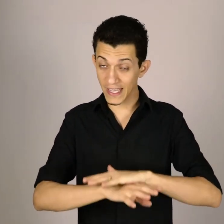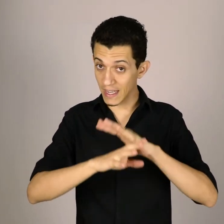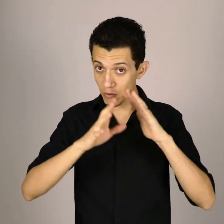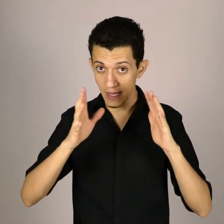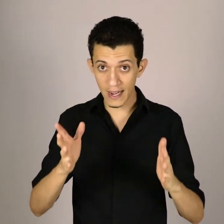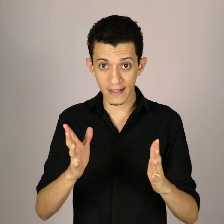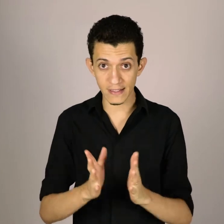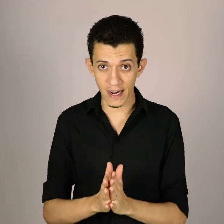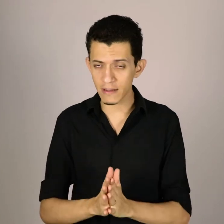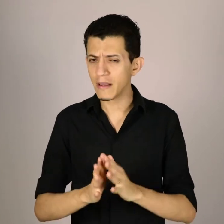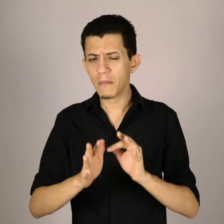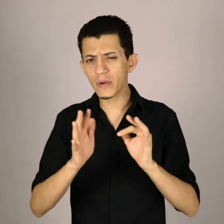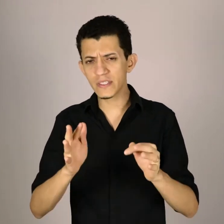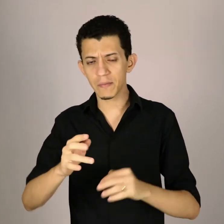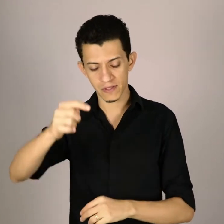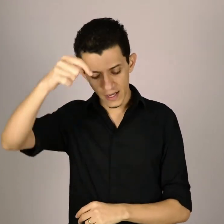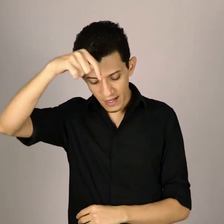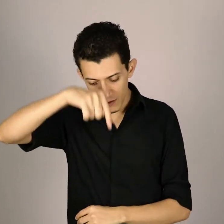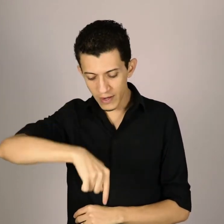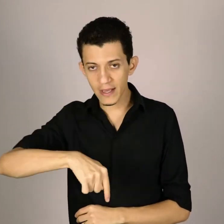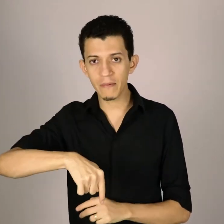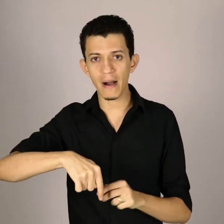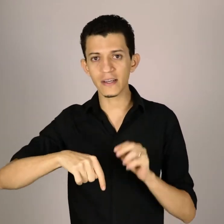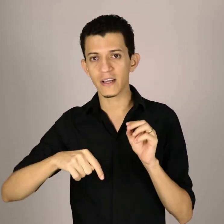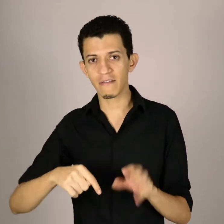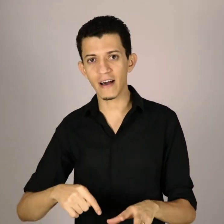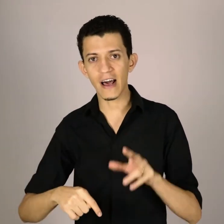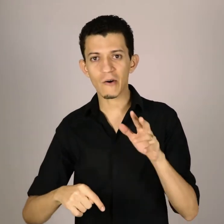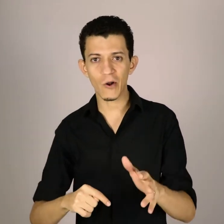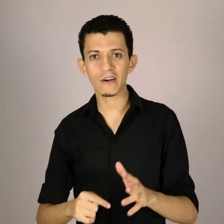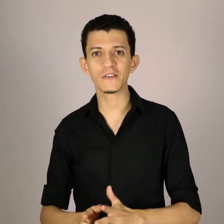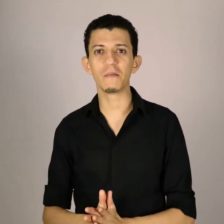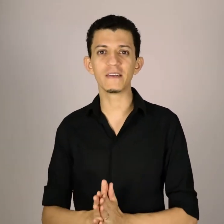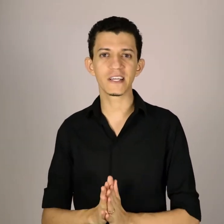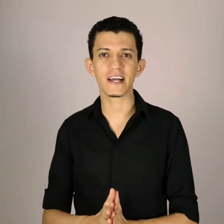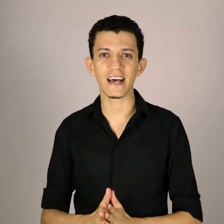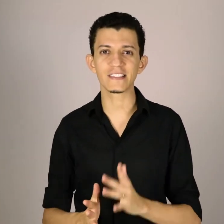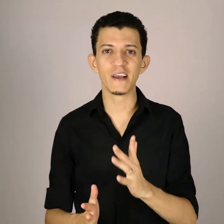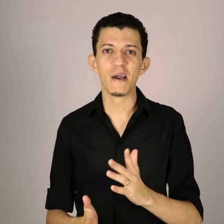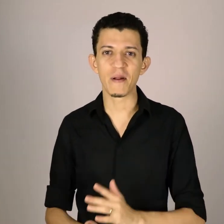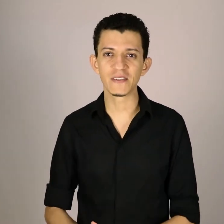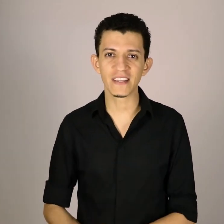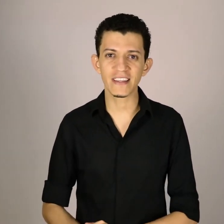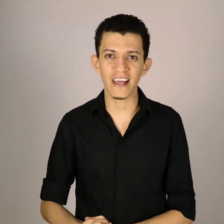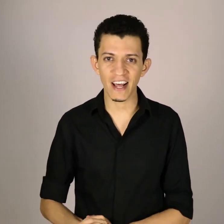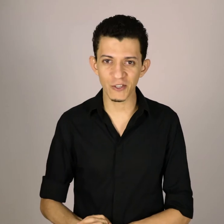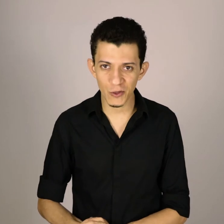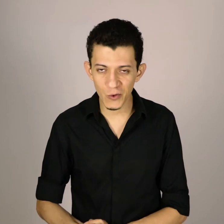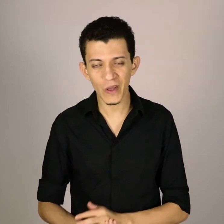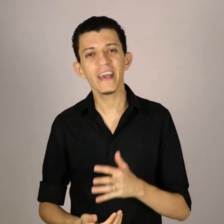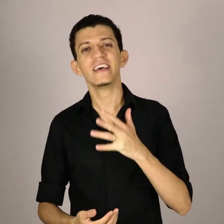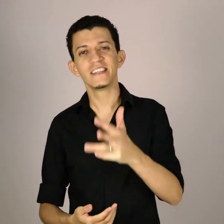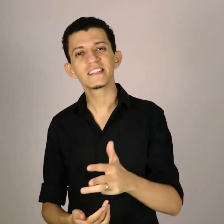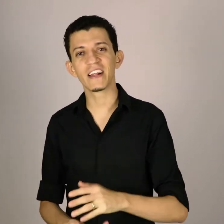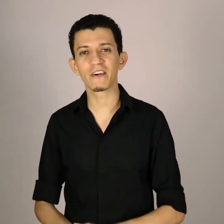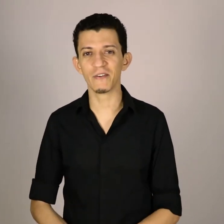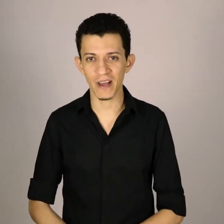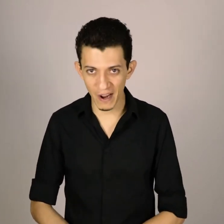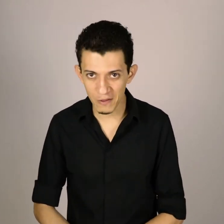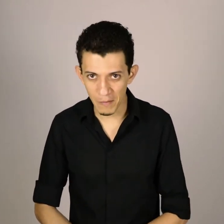não está cadastrado, muito simples, tem um link aqui embaixo, vai lá, coloca o seu e-mail e se cadastra, para você ter inteirado de tudo e se inscreva aqui no canal também,